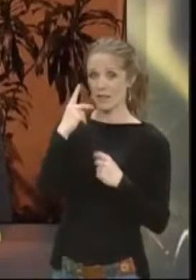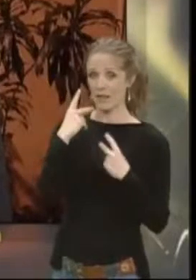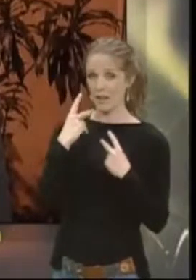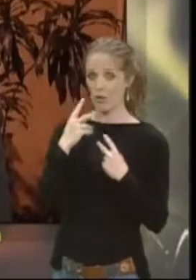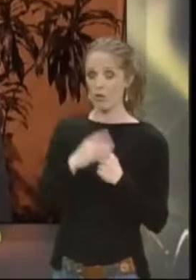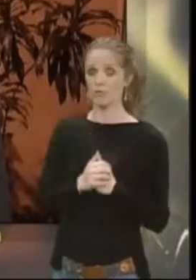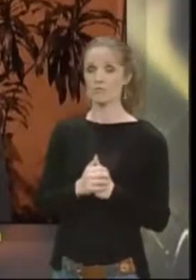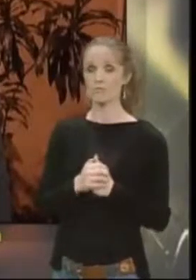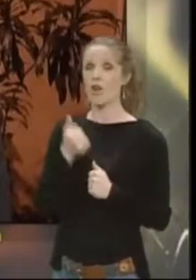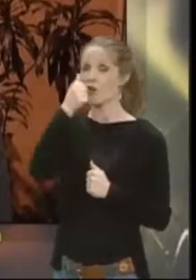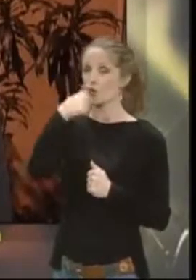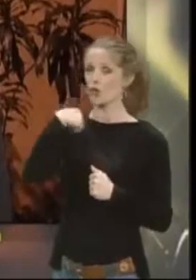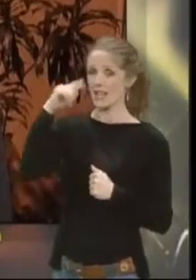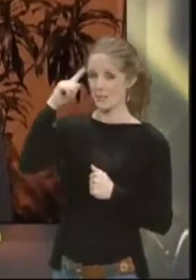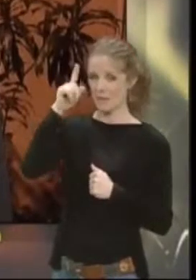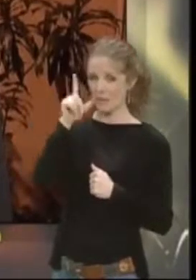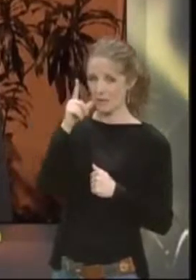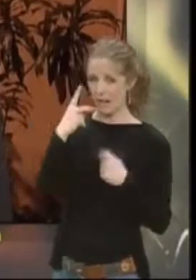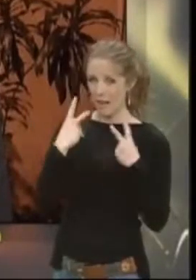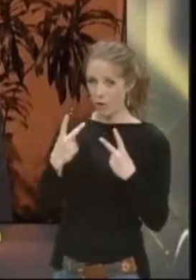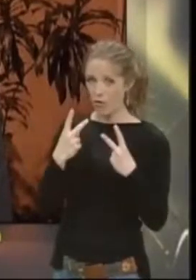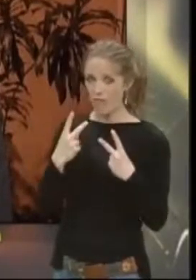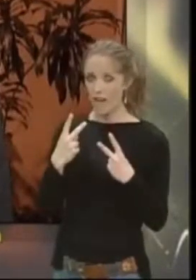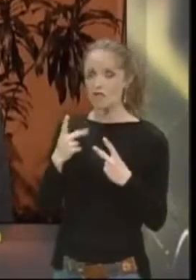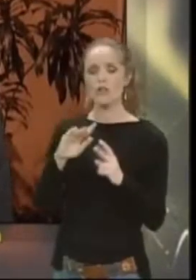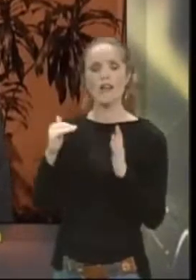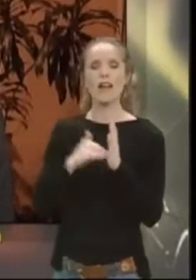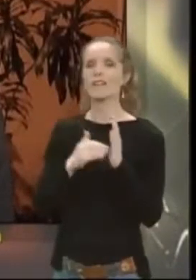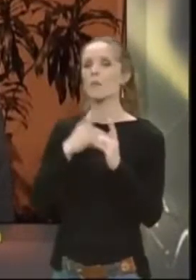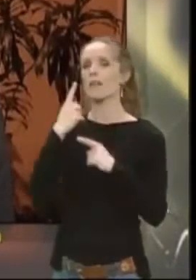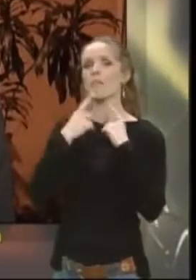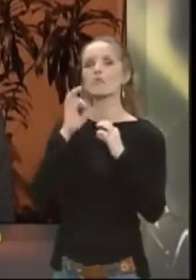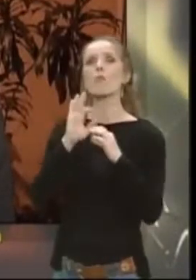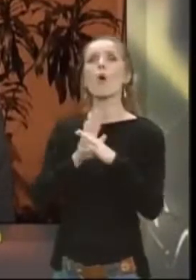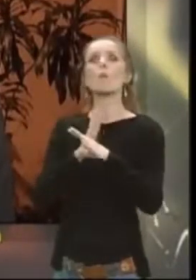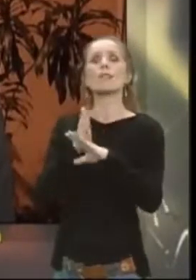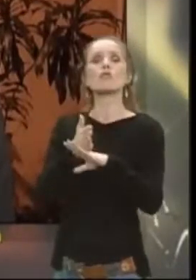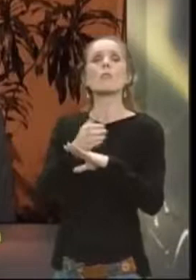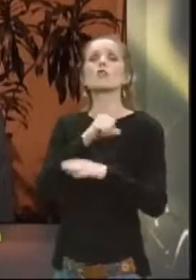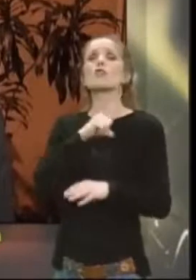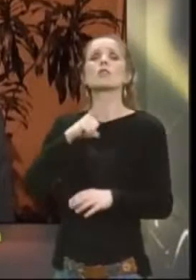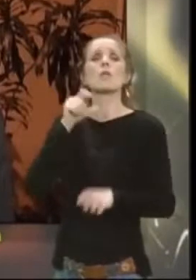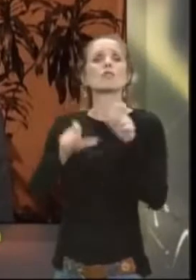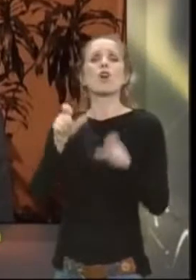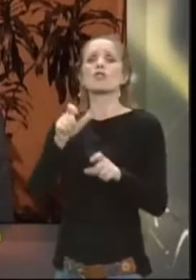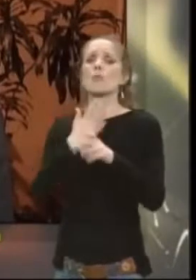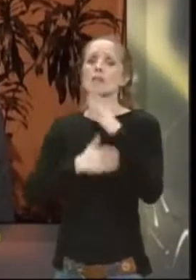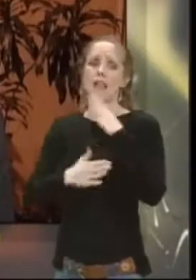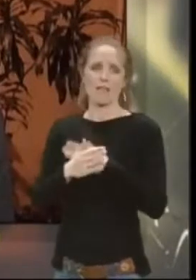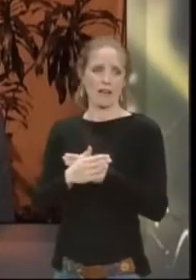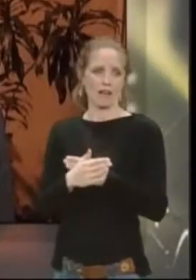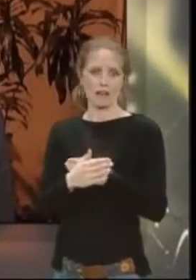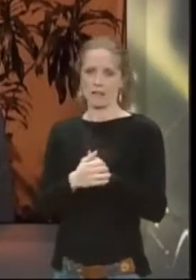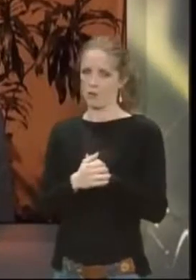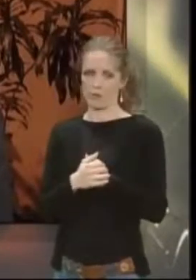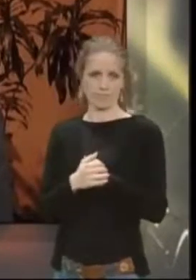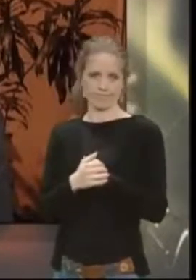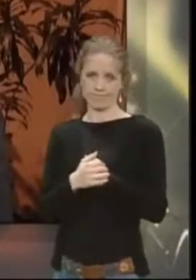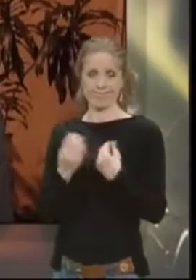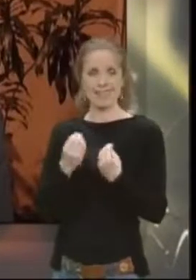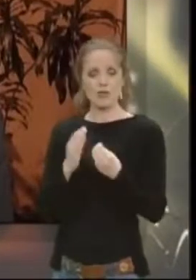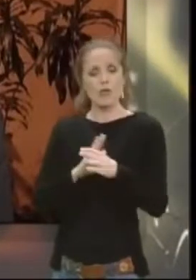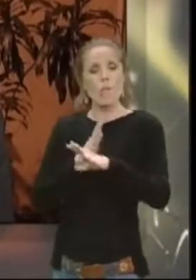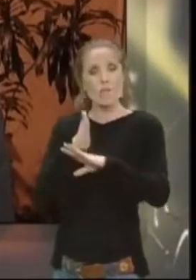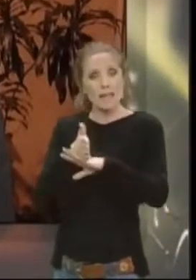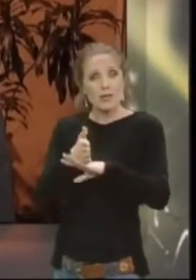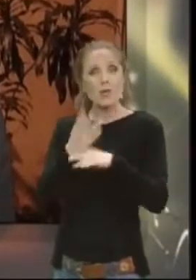Ono što smatram važnim je da ne bi trebalo da govorimo o pristupačnosti samo za osobe s invaliditetom, jer je pristupačnost